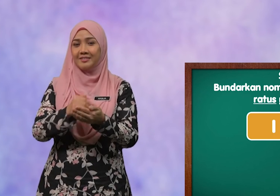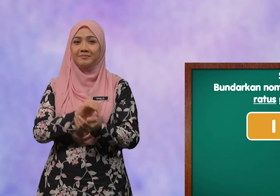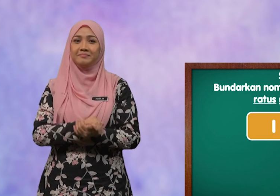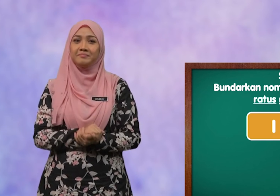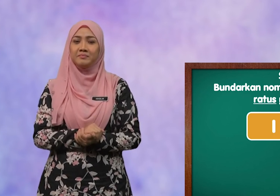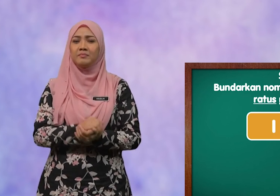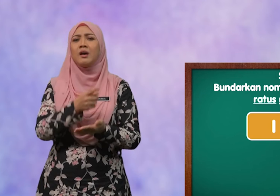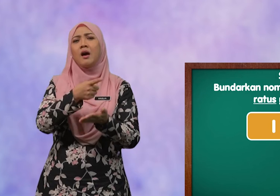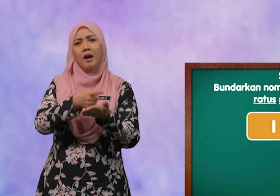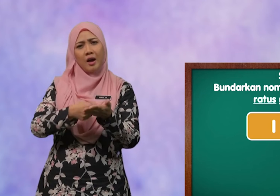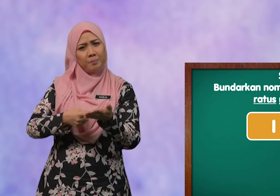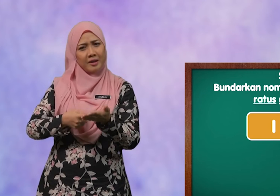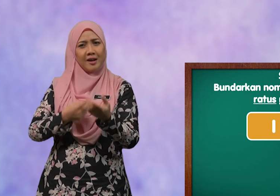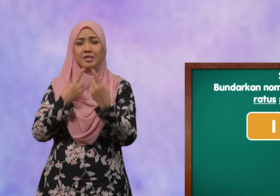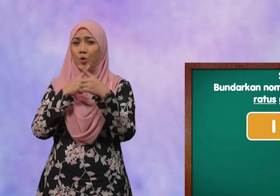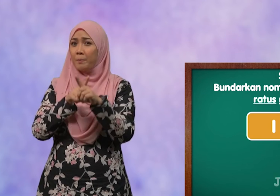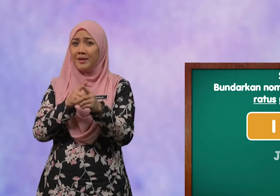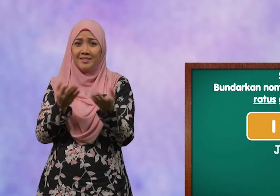Apakah jawapannya?